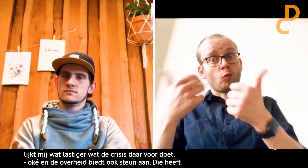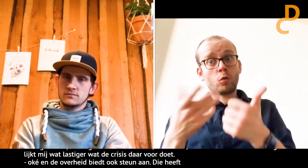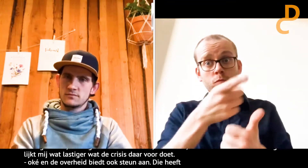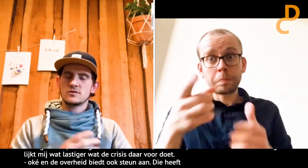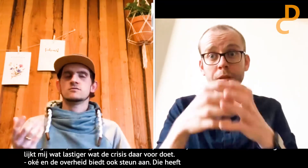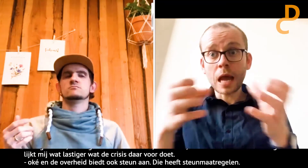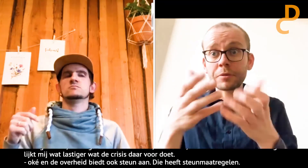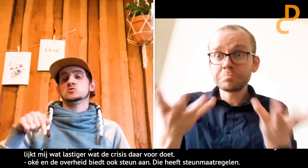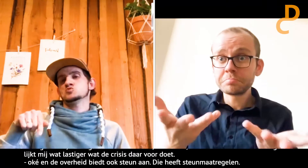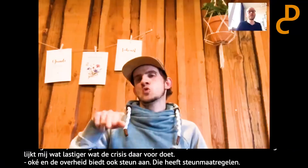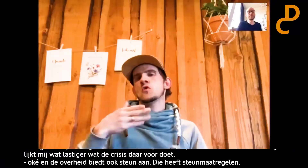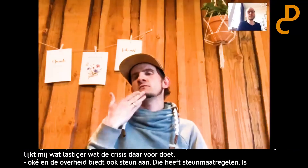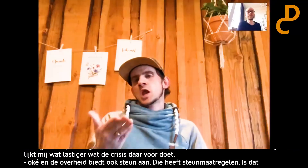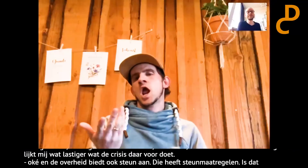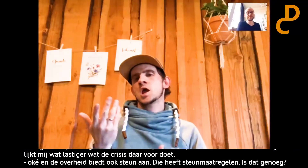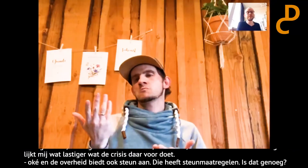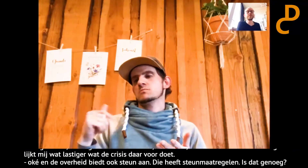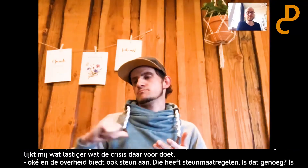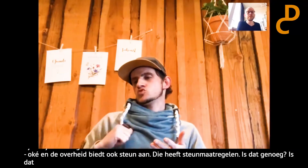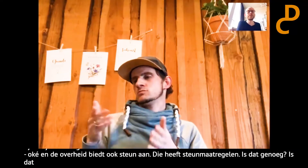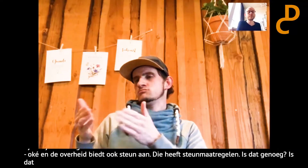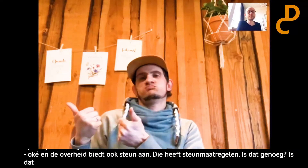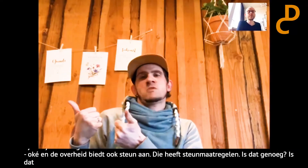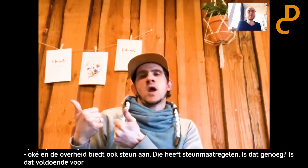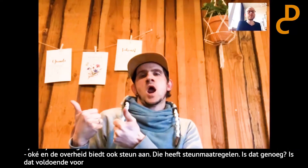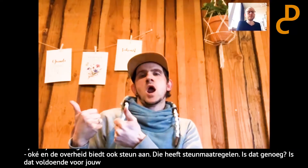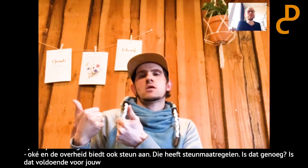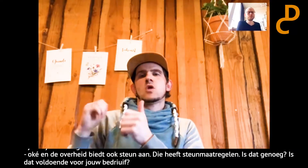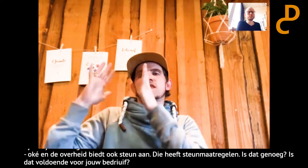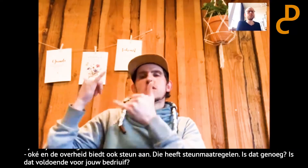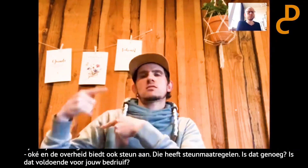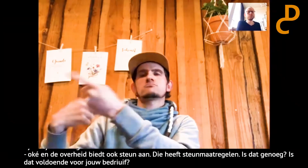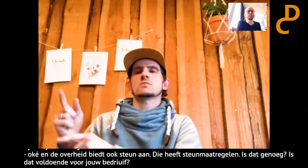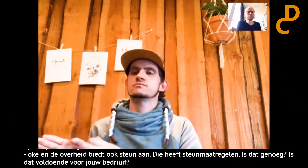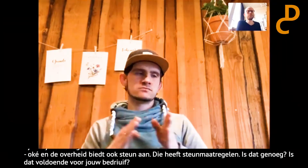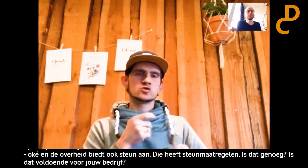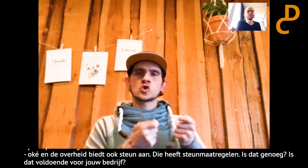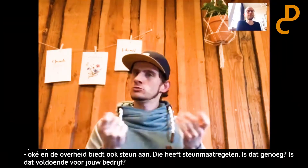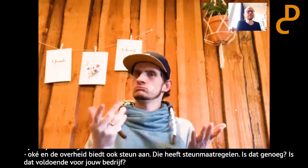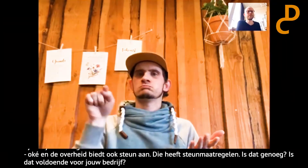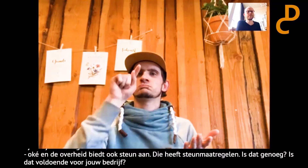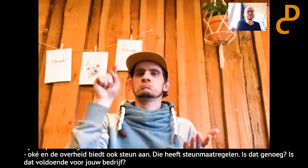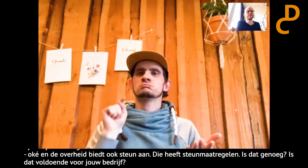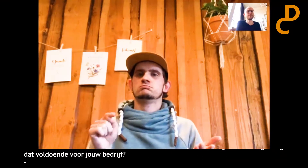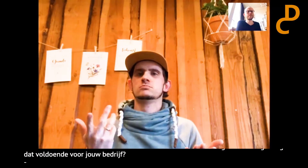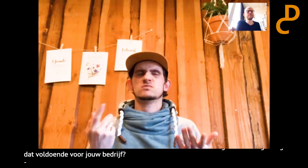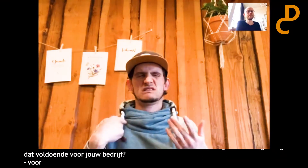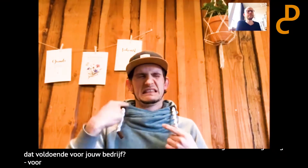Is dat genoeg? Is dat voldoende voor jouw bedrijf? Ja, nu is de vraag, voor het boerenbedrijf, dat loopt wel. Maar die zorg, dat